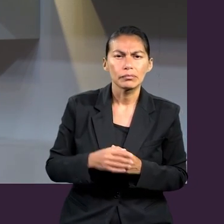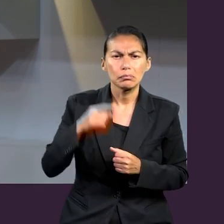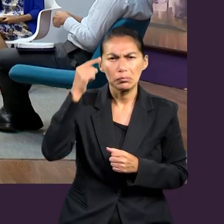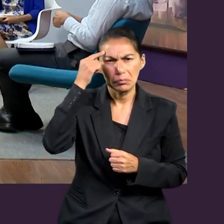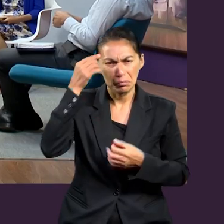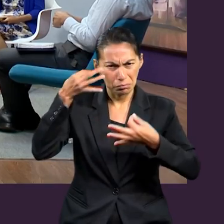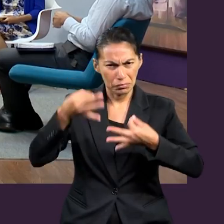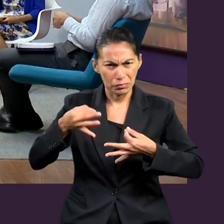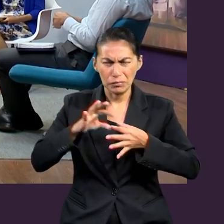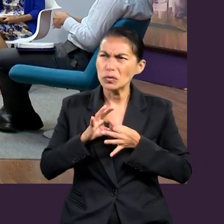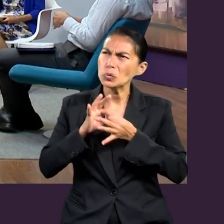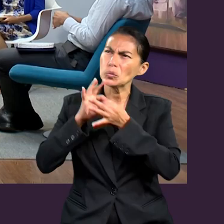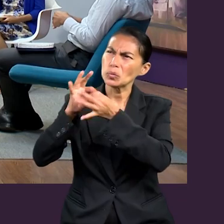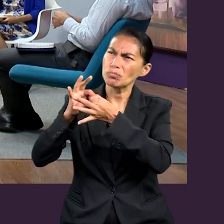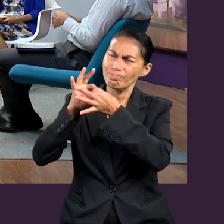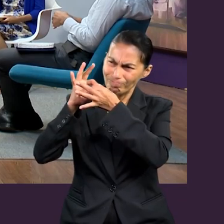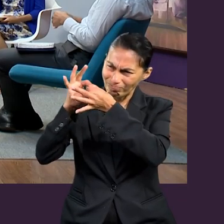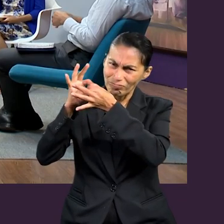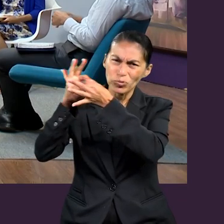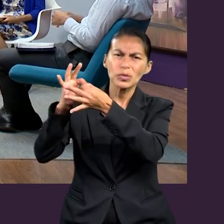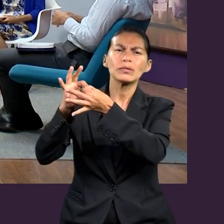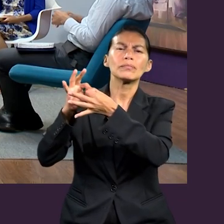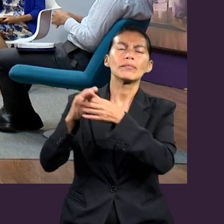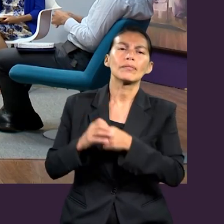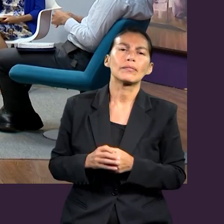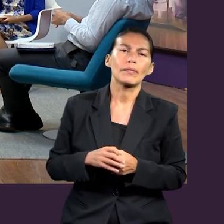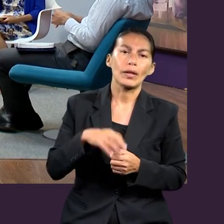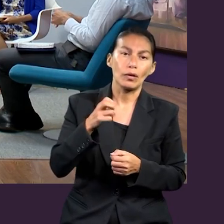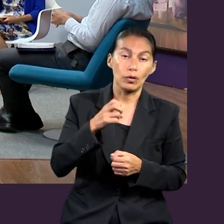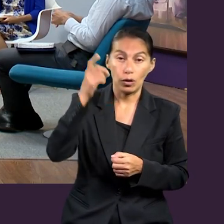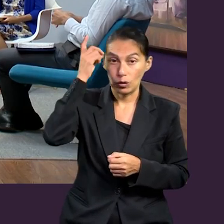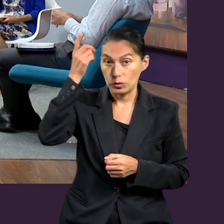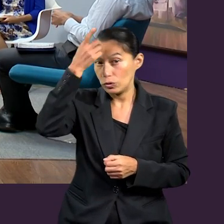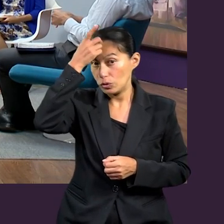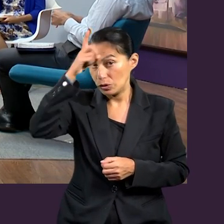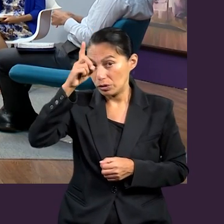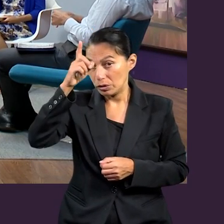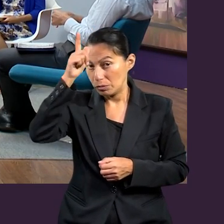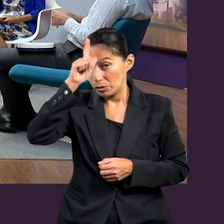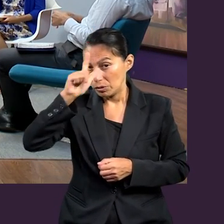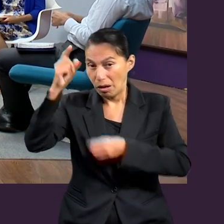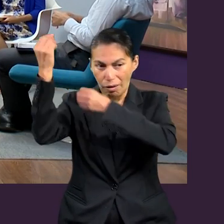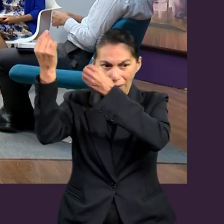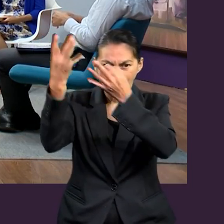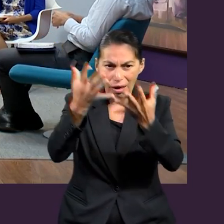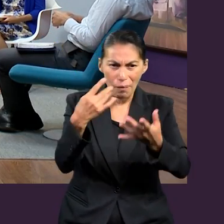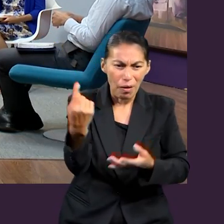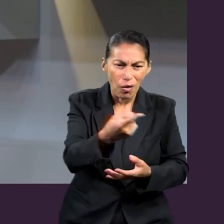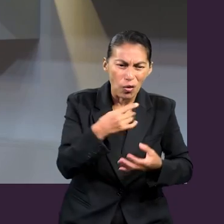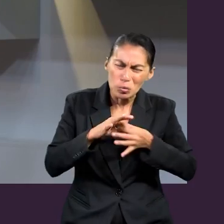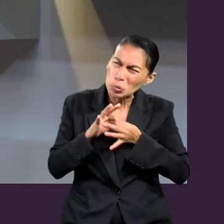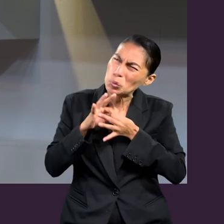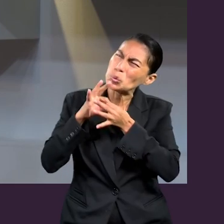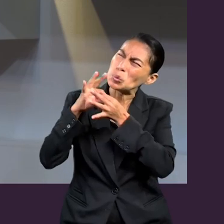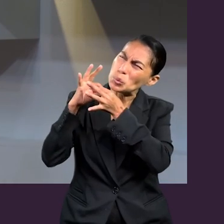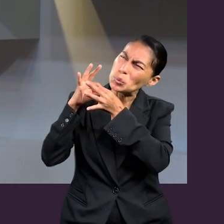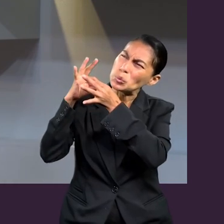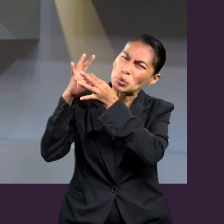Entonces, los dones espirituales nos son dados con ese propósito, ¿verdad? Equiparnos, acompletarnos, ayudarnos en la madurez.